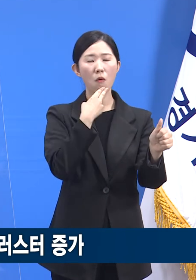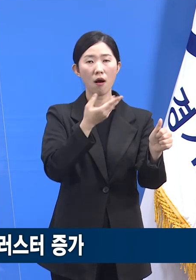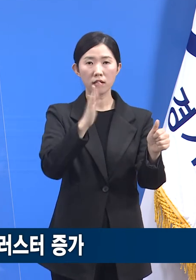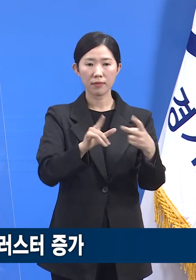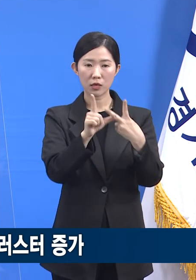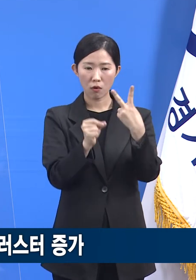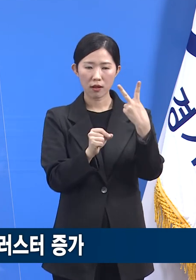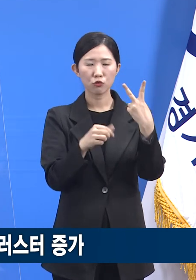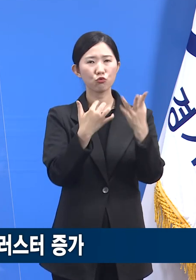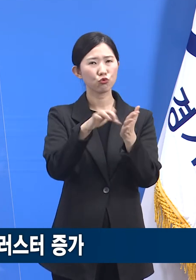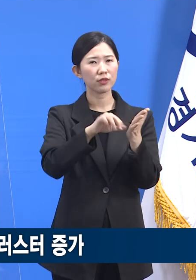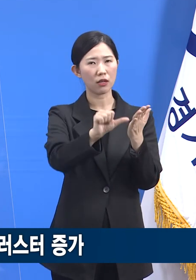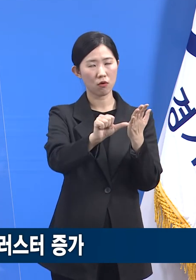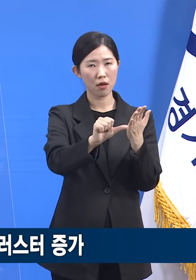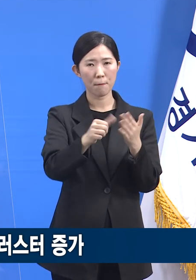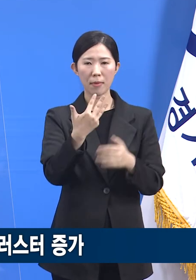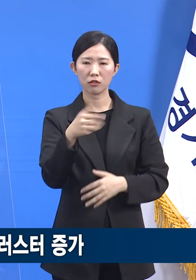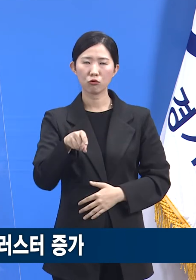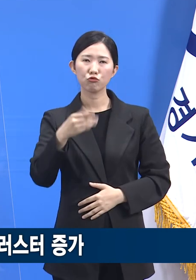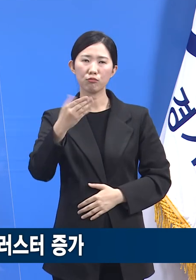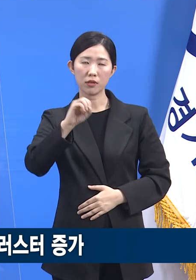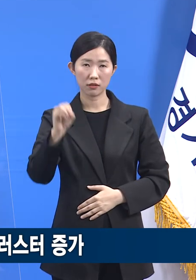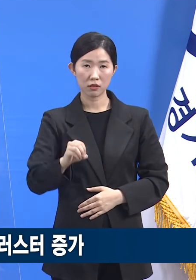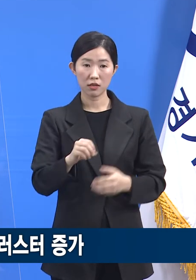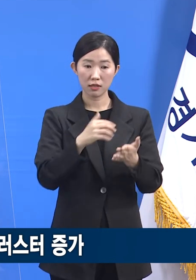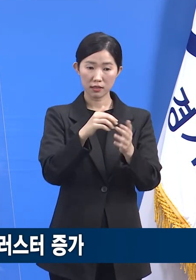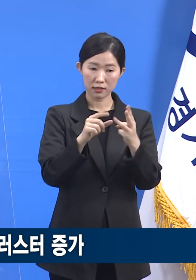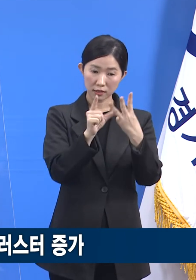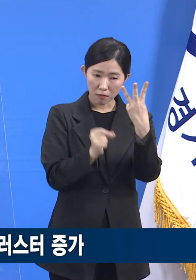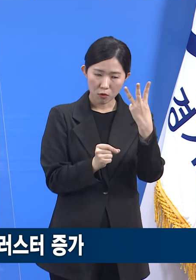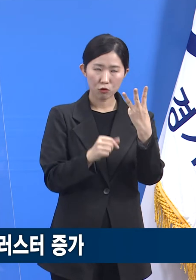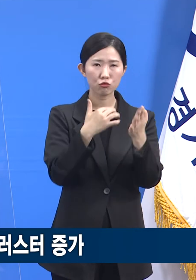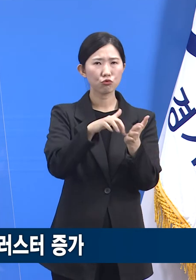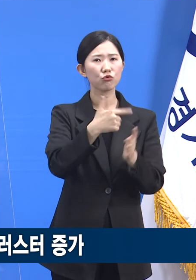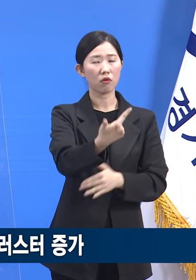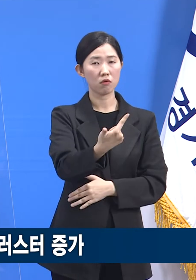.9%, 3월에는 6건 8.6%로 늘었습니다.